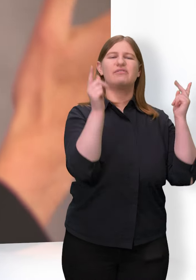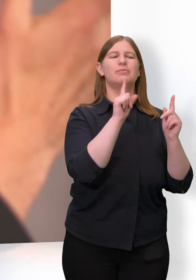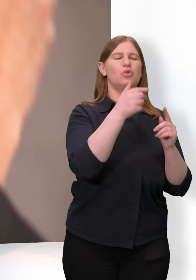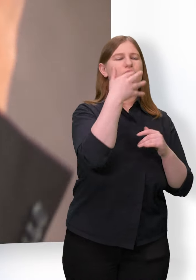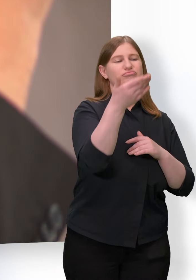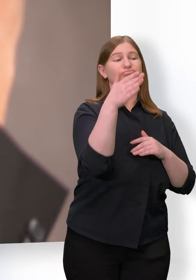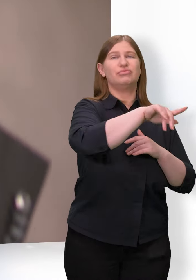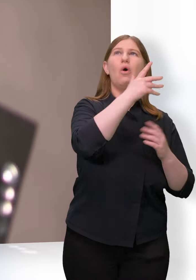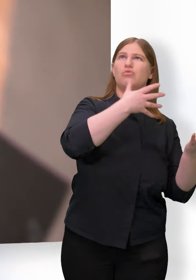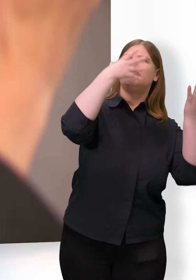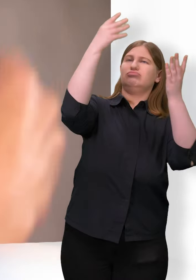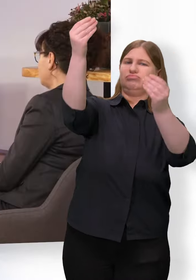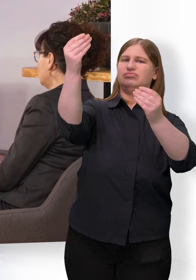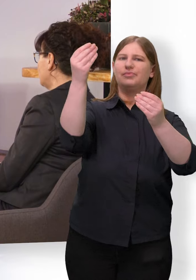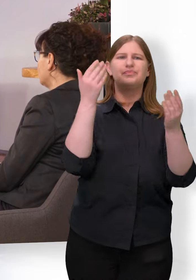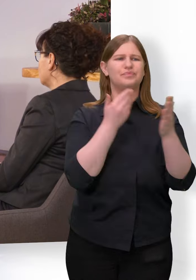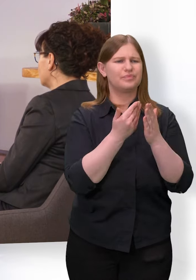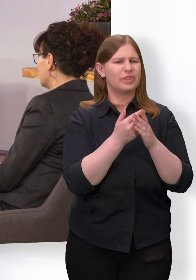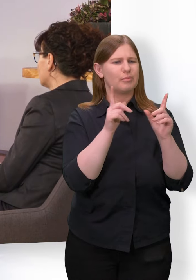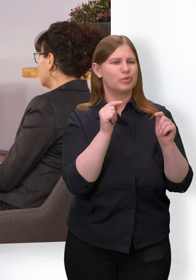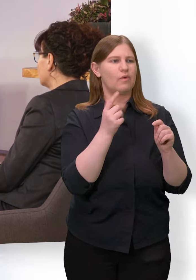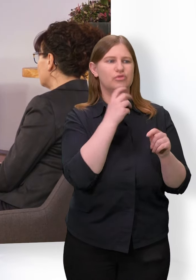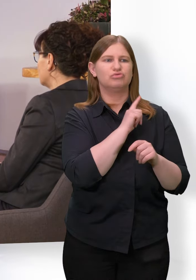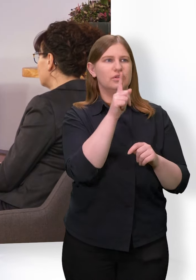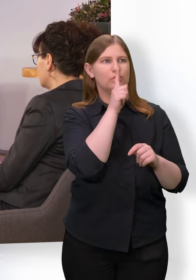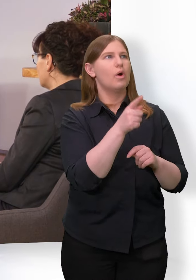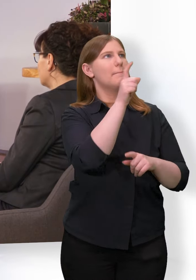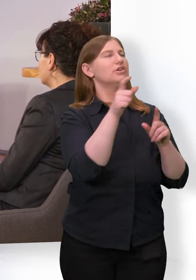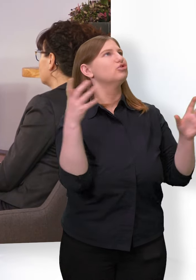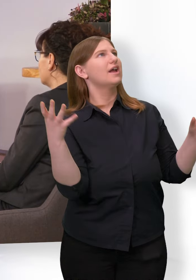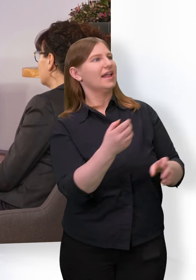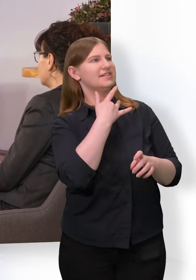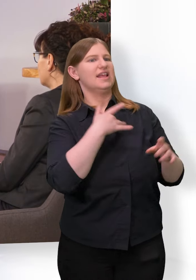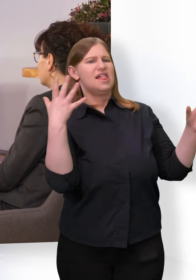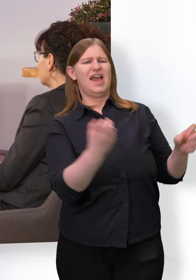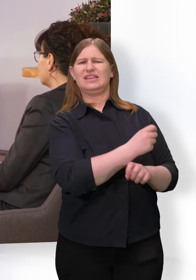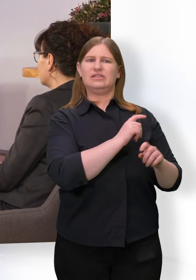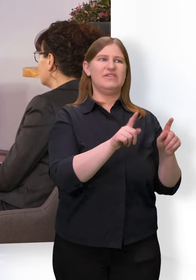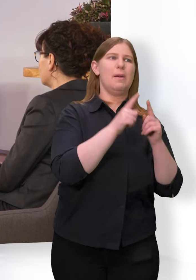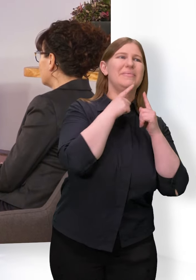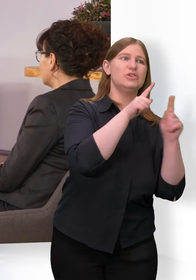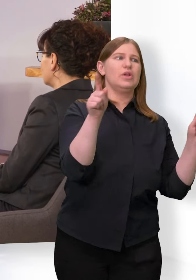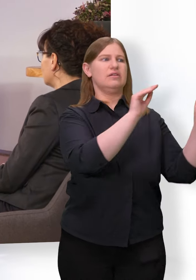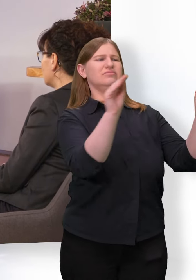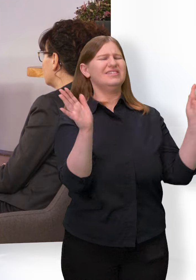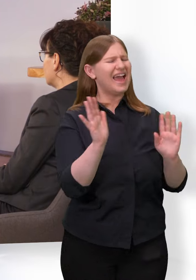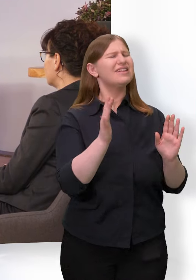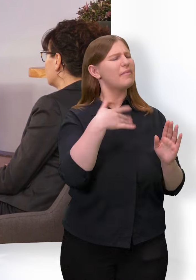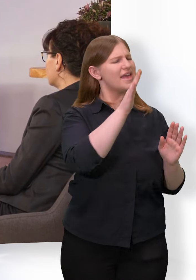jetzt irgendwie was Missionarisches, Menschen retten, Seelen retten, was auch immer. Nein, ging darum, Kinder zu erziehen, zu begleiten, dass die einen Platz in der